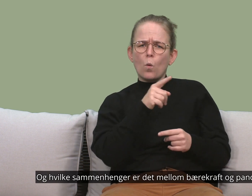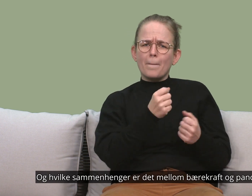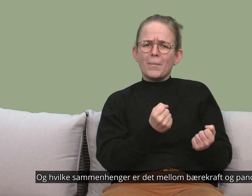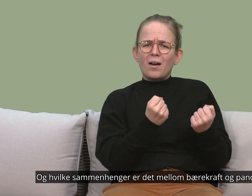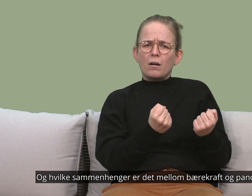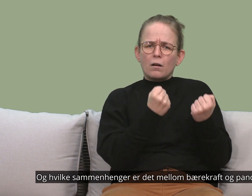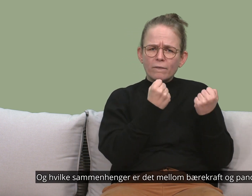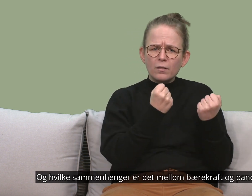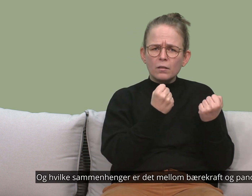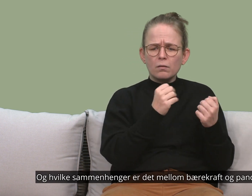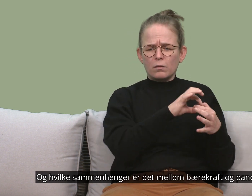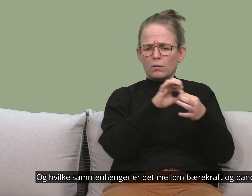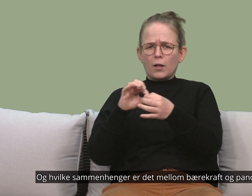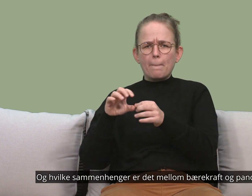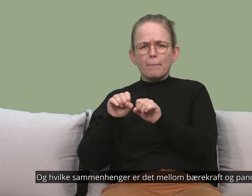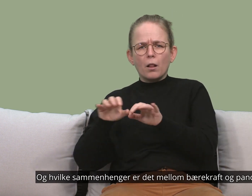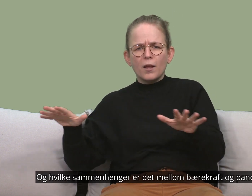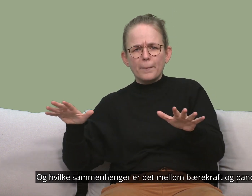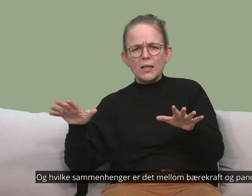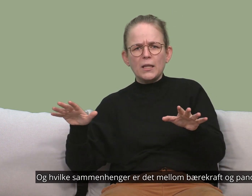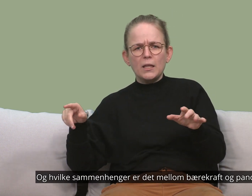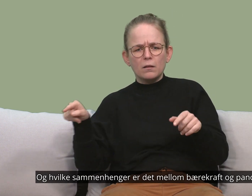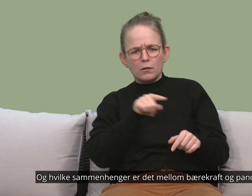Og hvilke sammenhenger er det mellom bærekraft og pandemien?